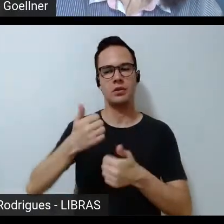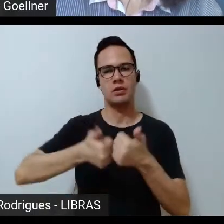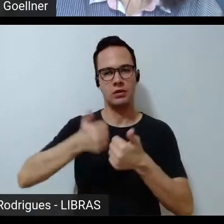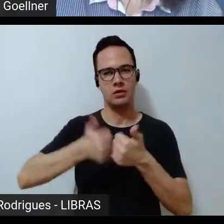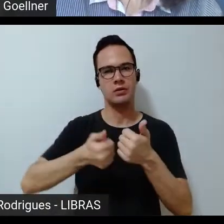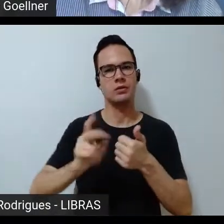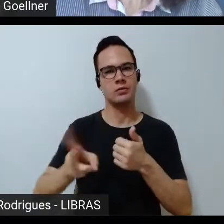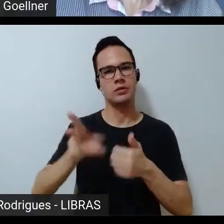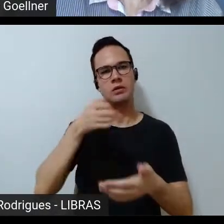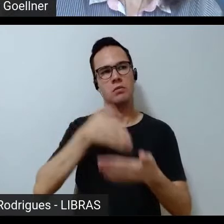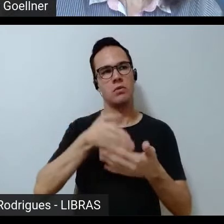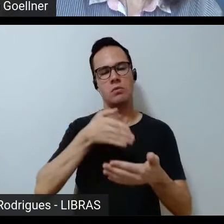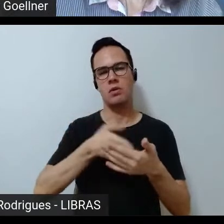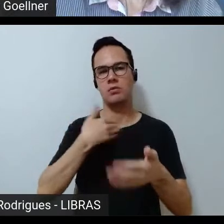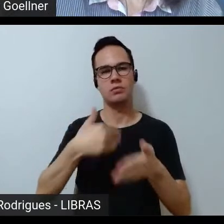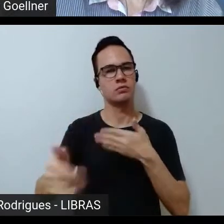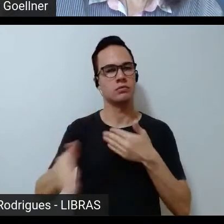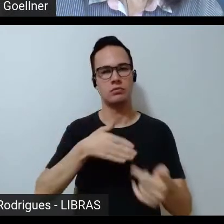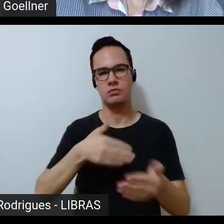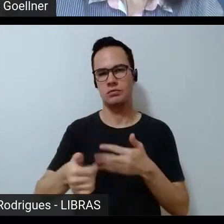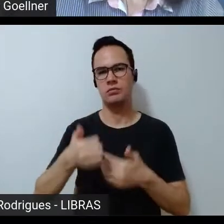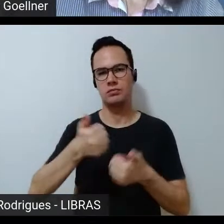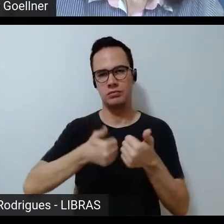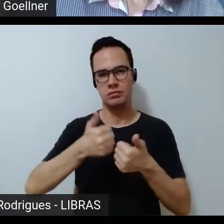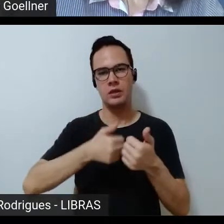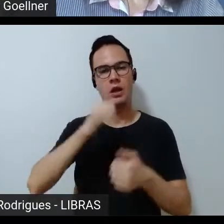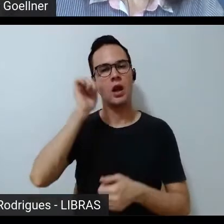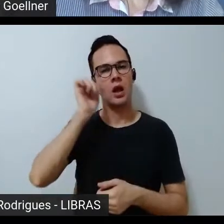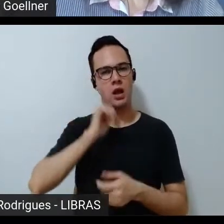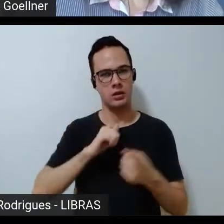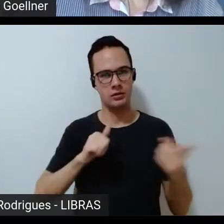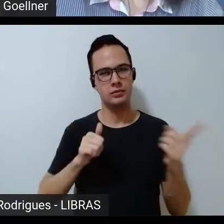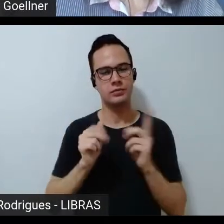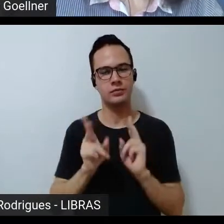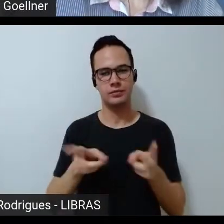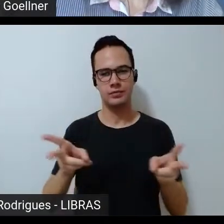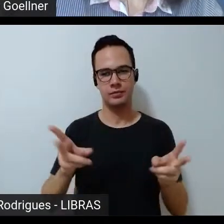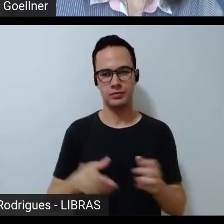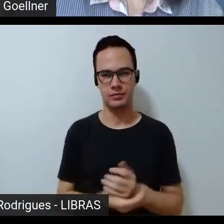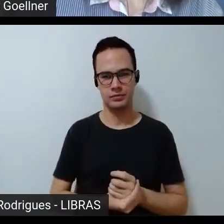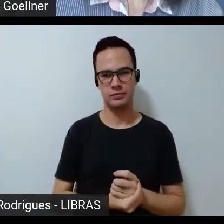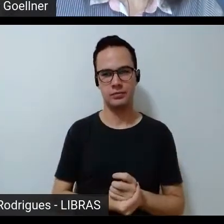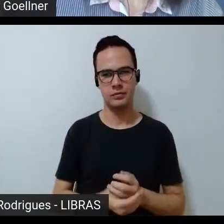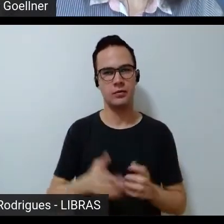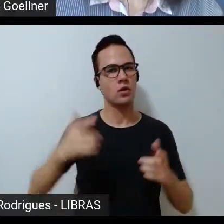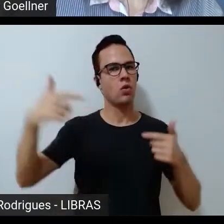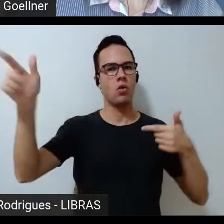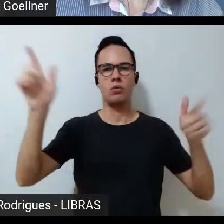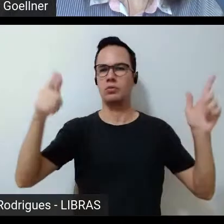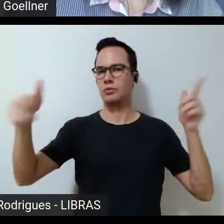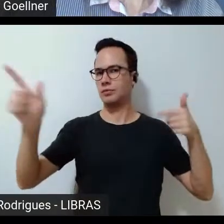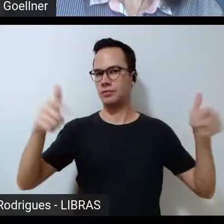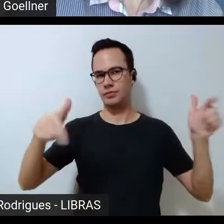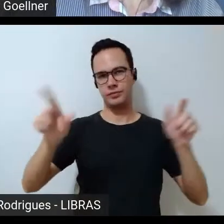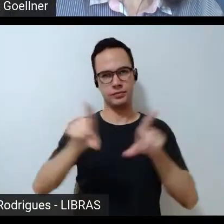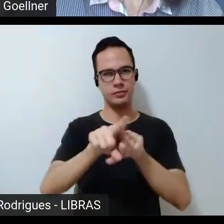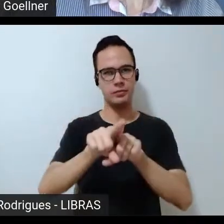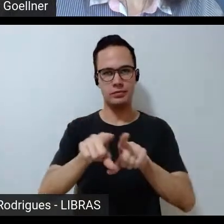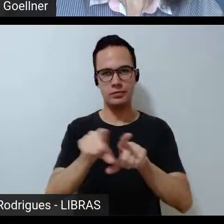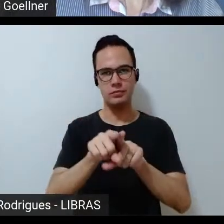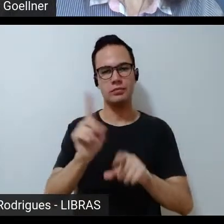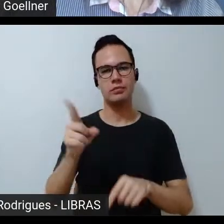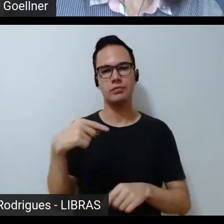com o impedimento. Elas, por elas, nós estamos aqui. E por outros e outras, nós